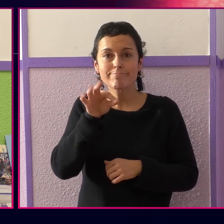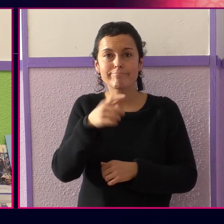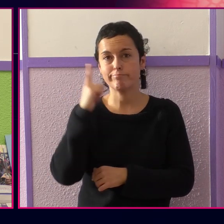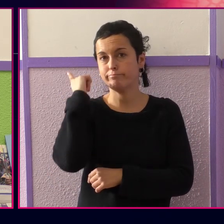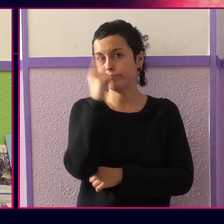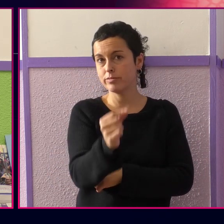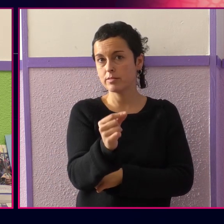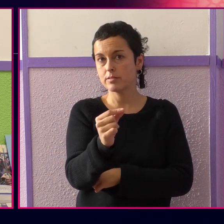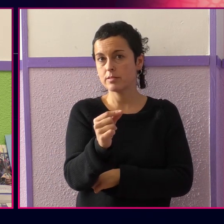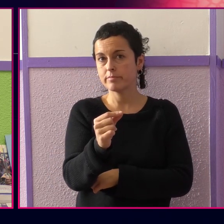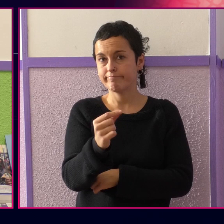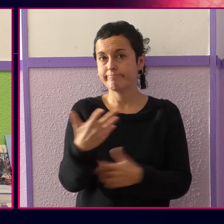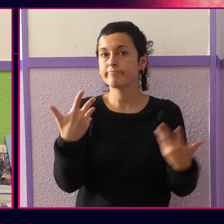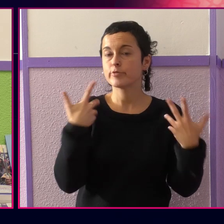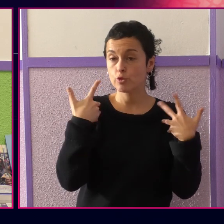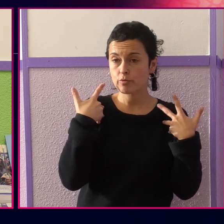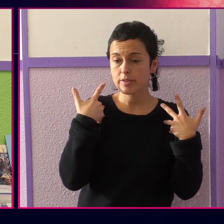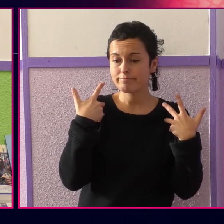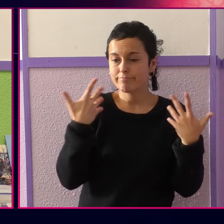artean martxan jartzea da.